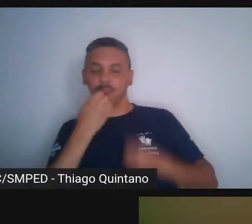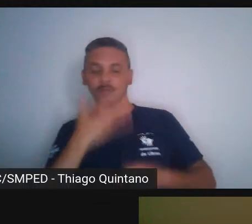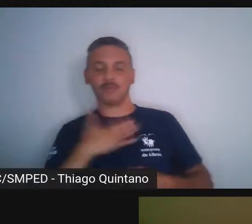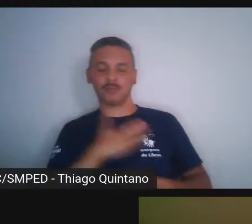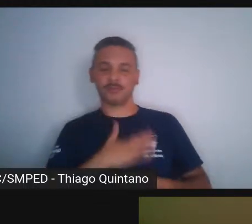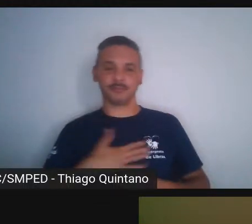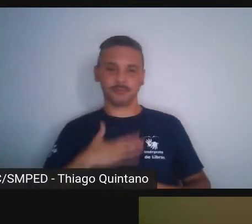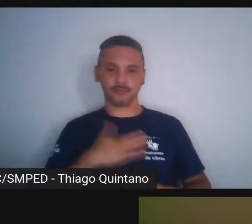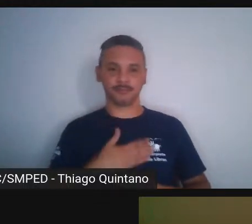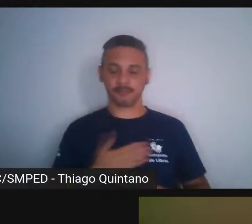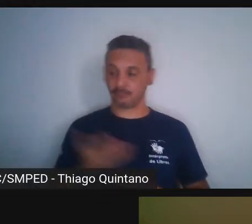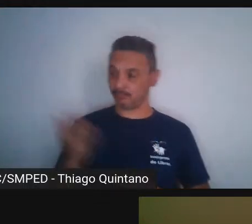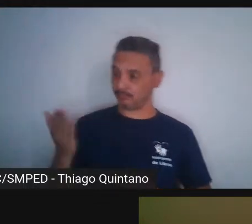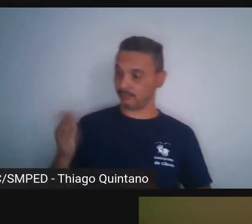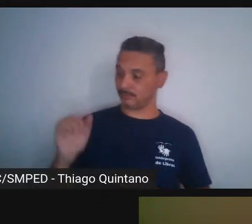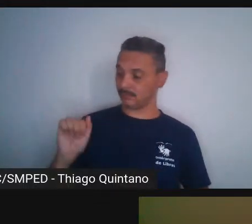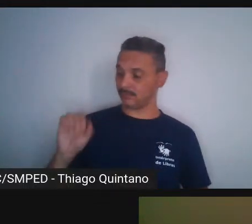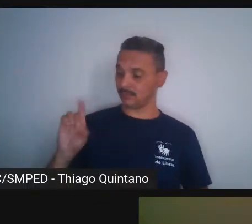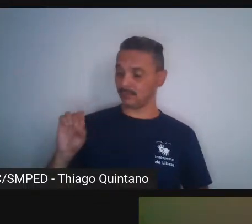Adolfo, é com você.